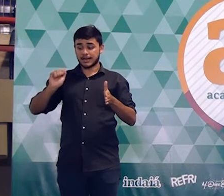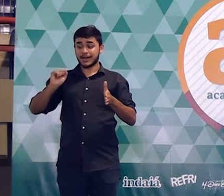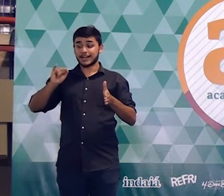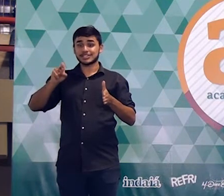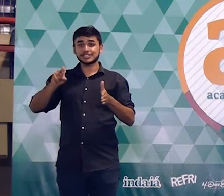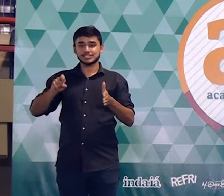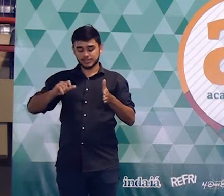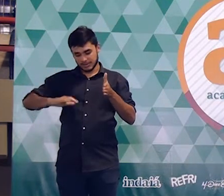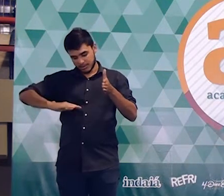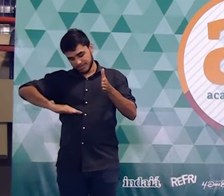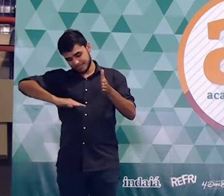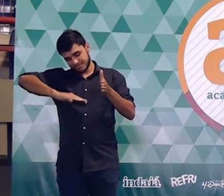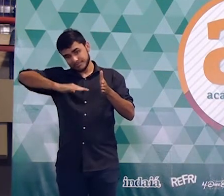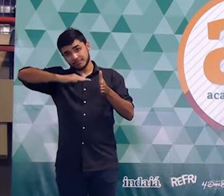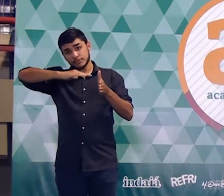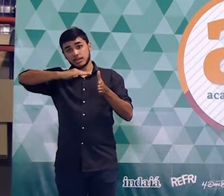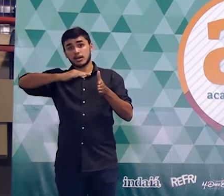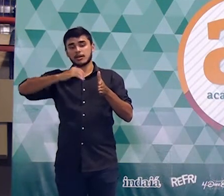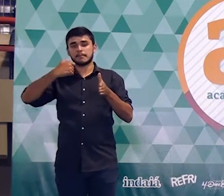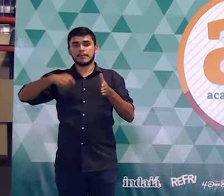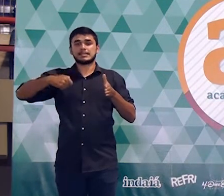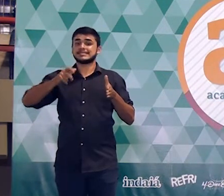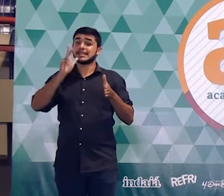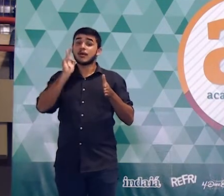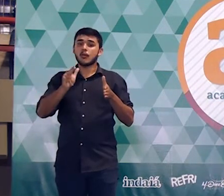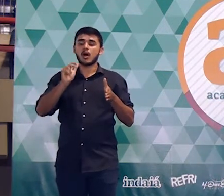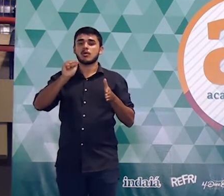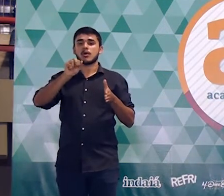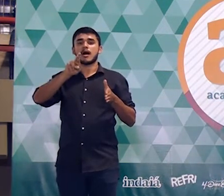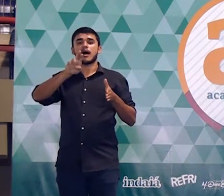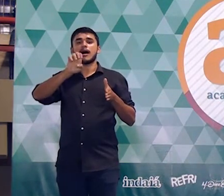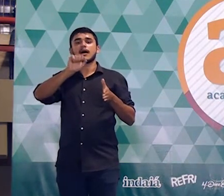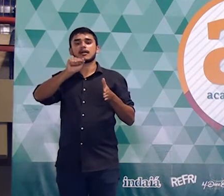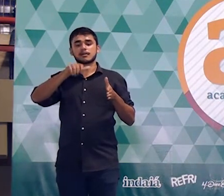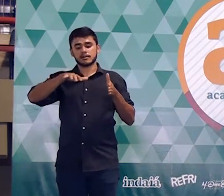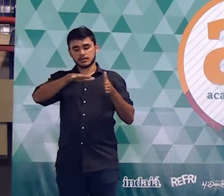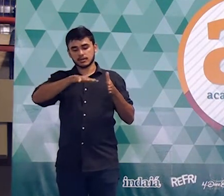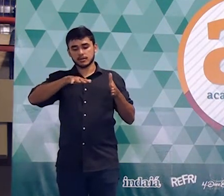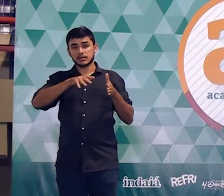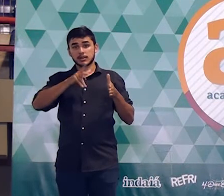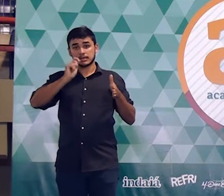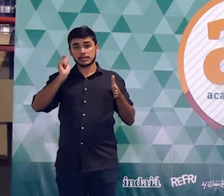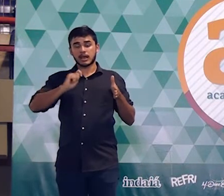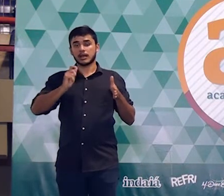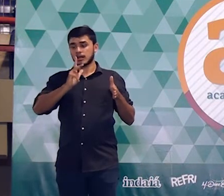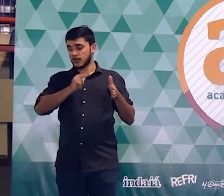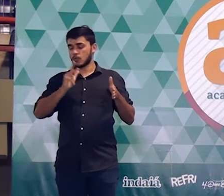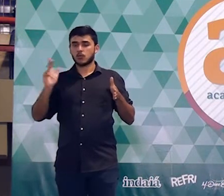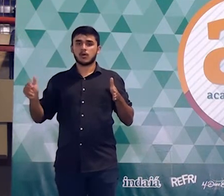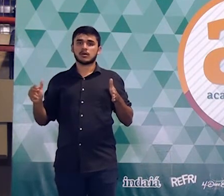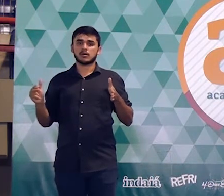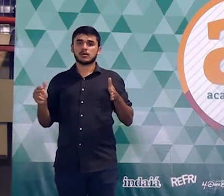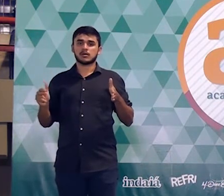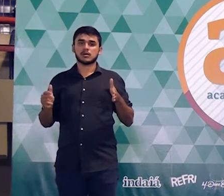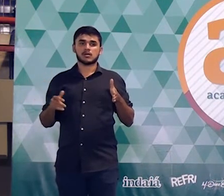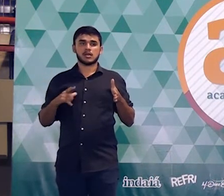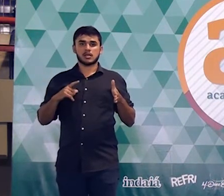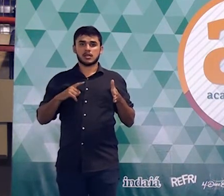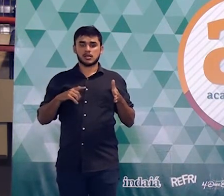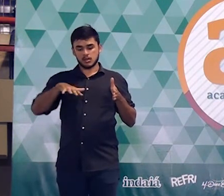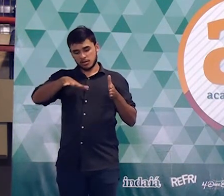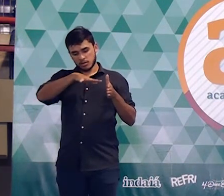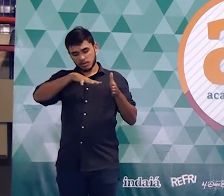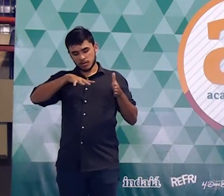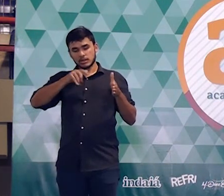que é que eu preciso? Que a primeira caixa e a segunda caixa sejam capazes de cobrir exatamente a mesma